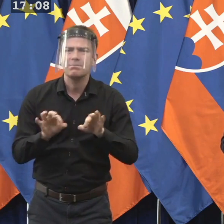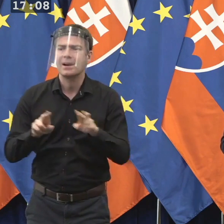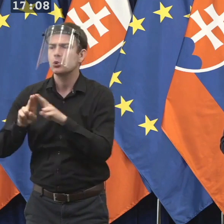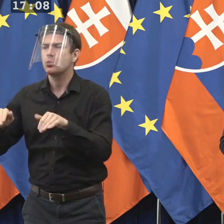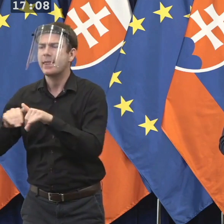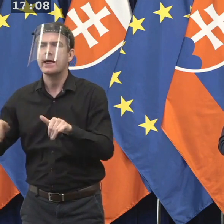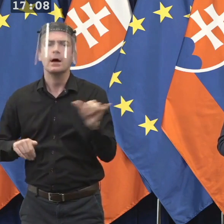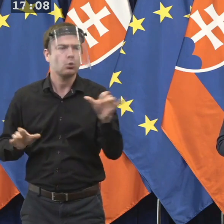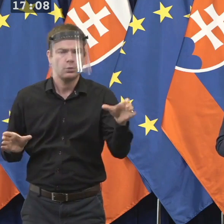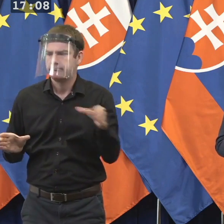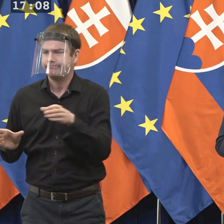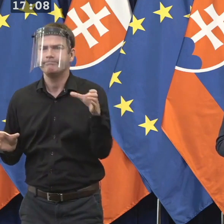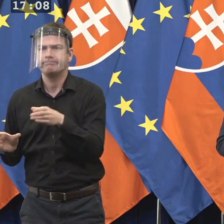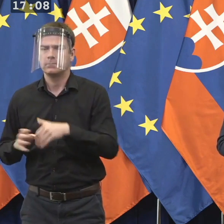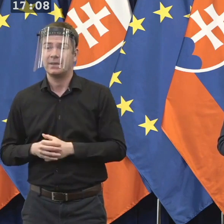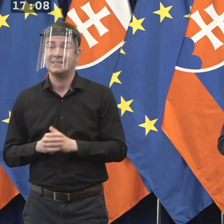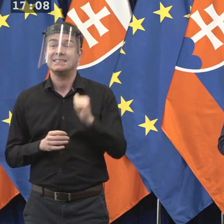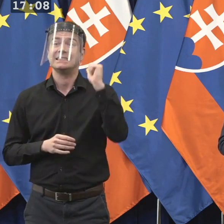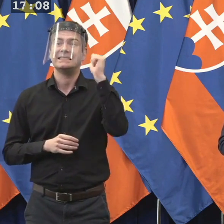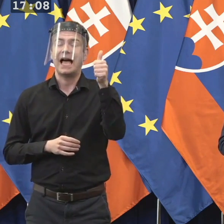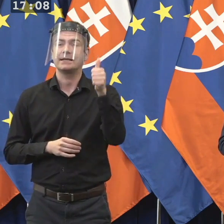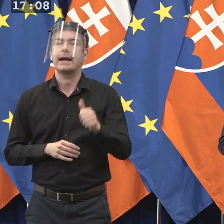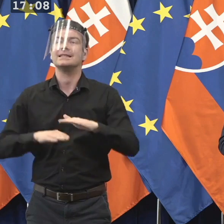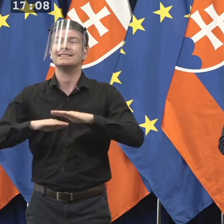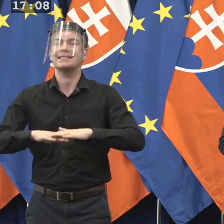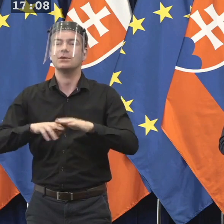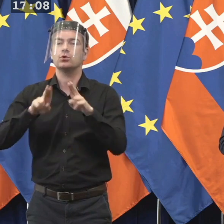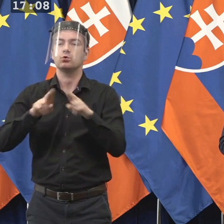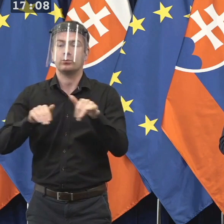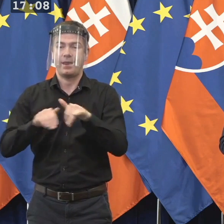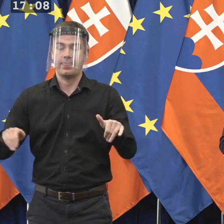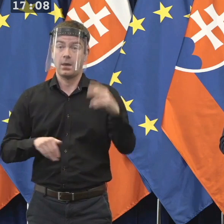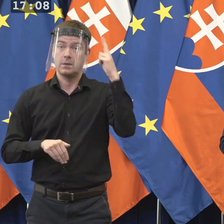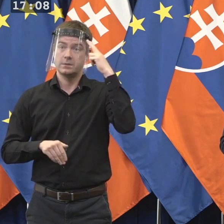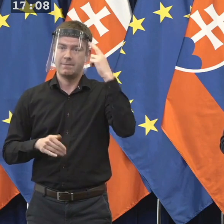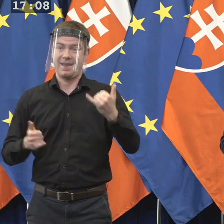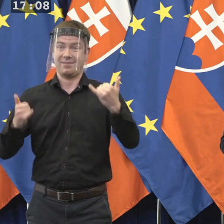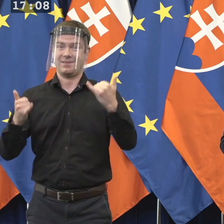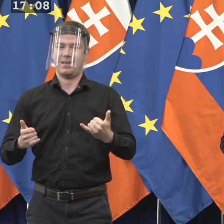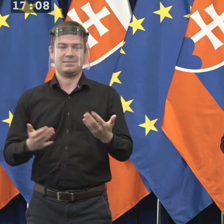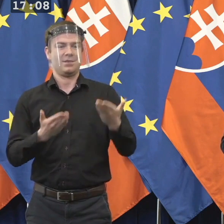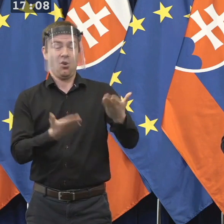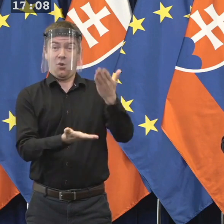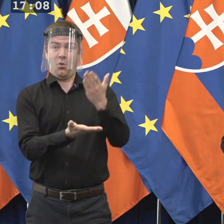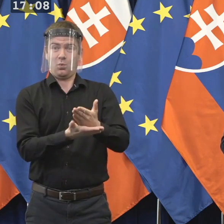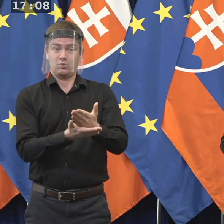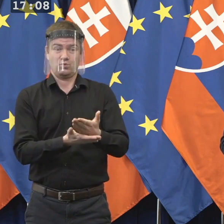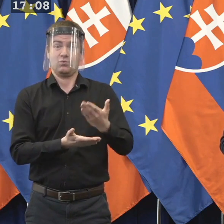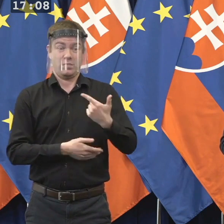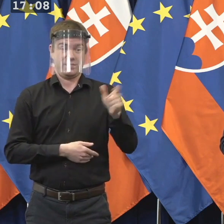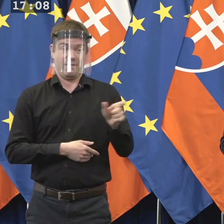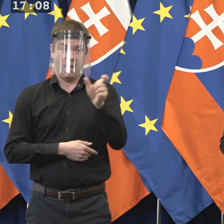Zajtra je zasadnutie súdnej rady. To znamená, dá sa povedať, v krátkom období, odkedy došlo k ukončeniu funkcie piatich